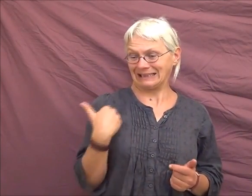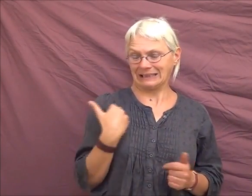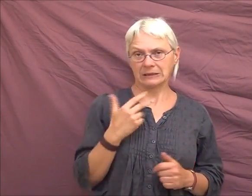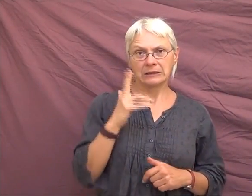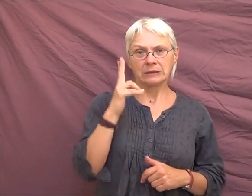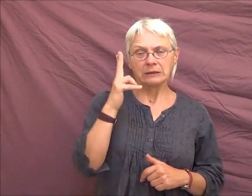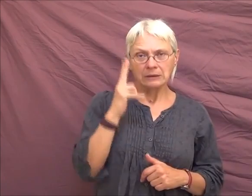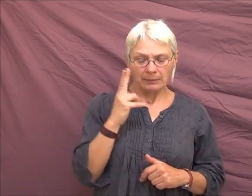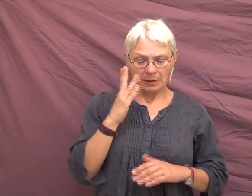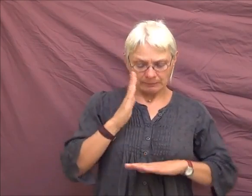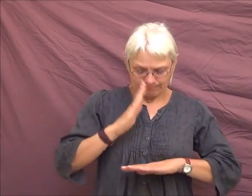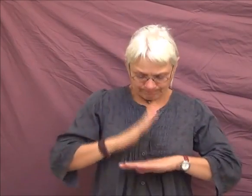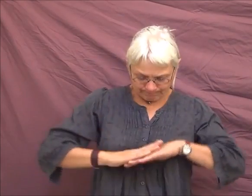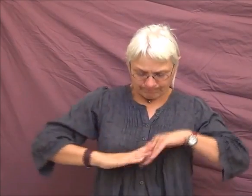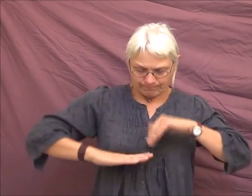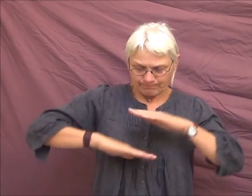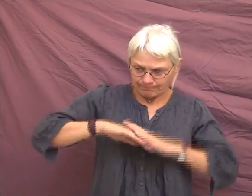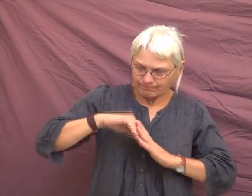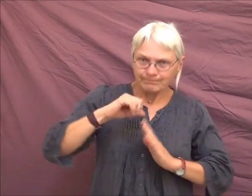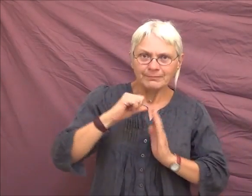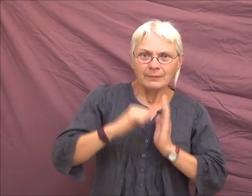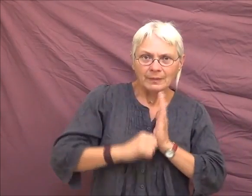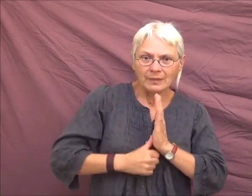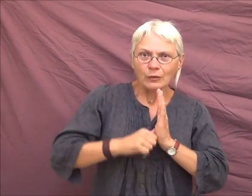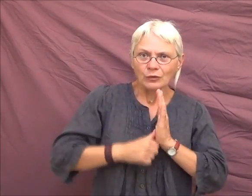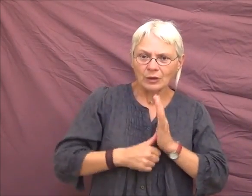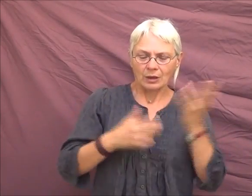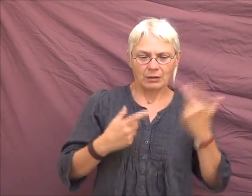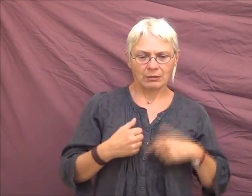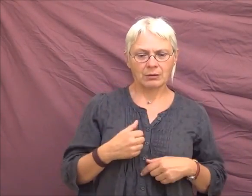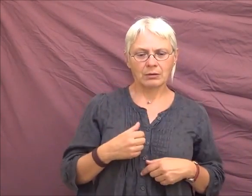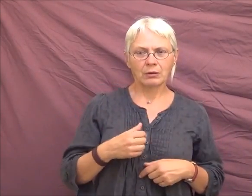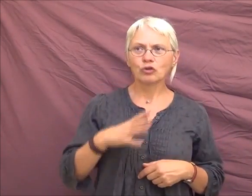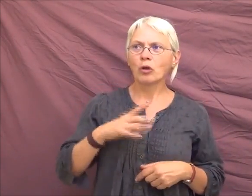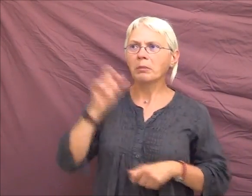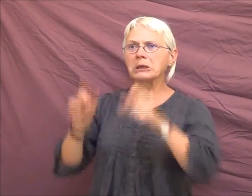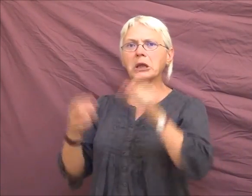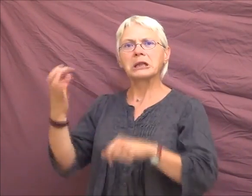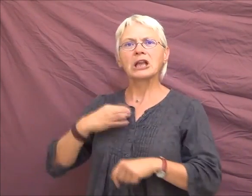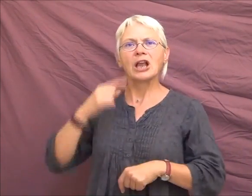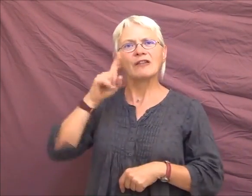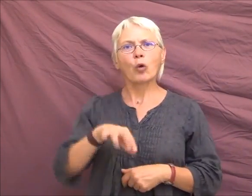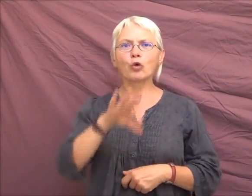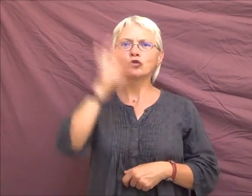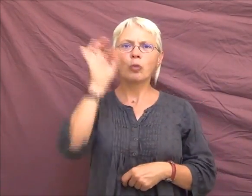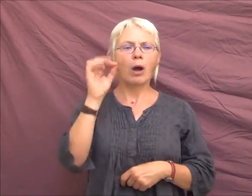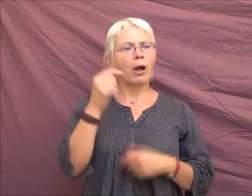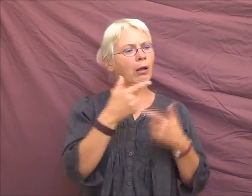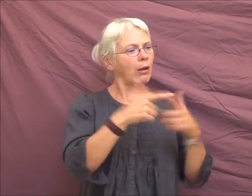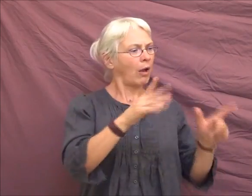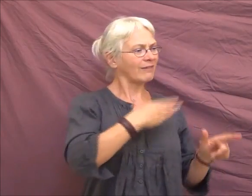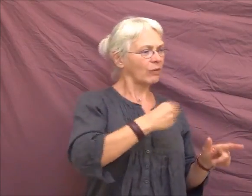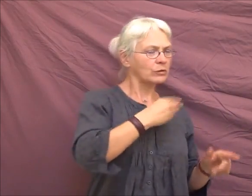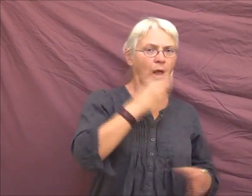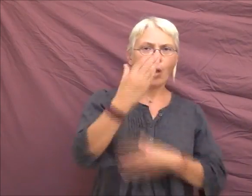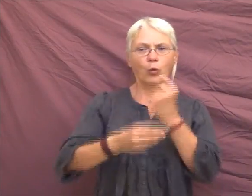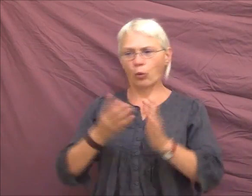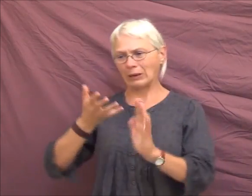de commencer à me construire et qu'on me dise qu'il faut que je fasse un choix entre cette langue-là ou la LSF.